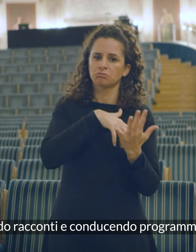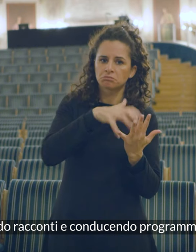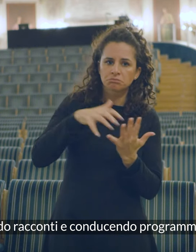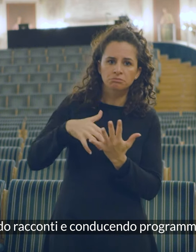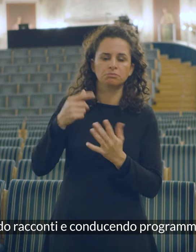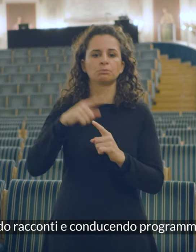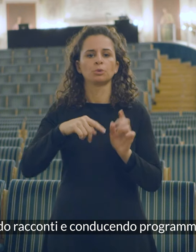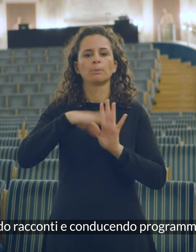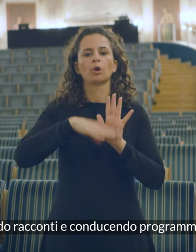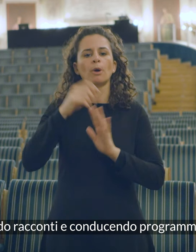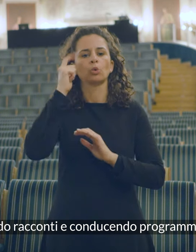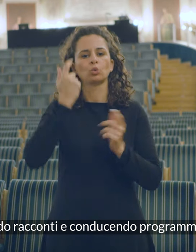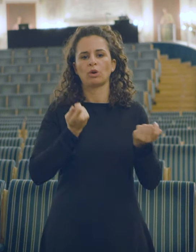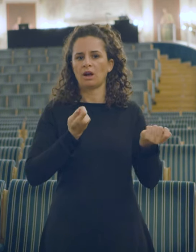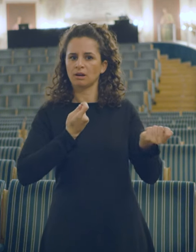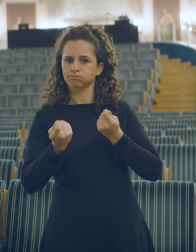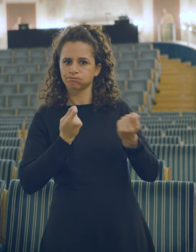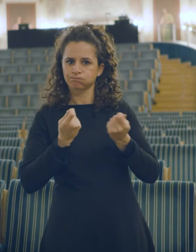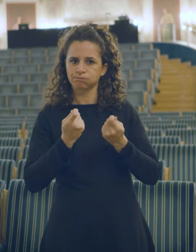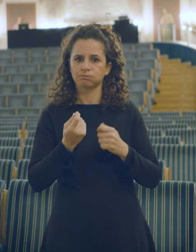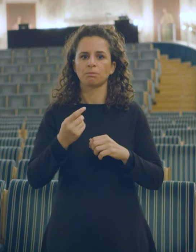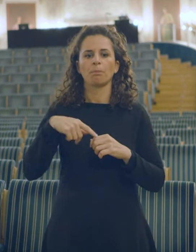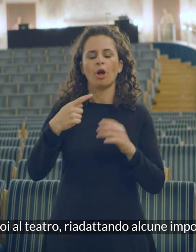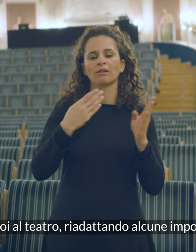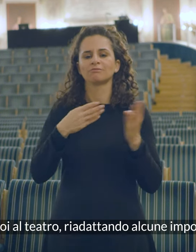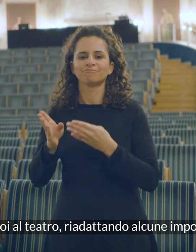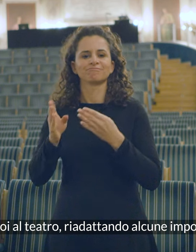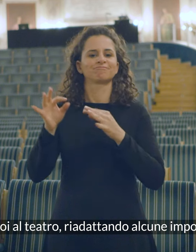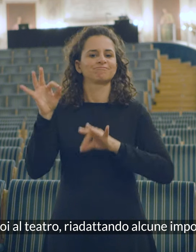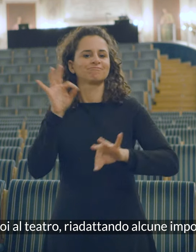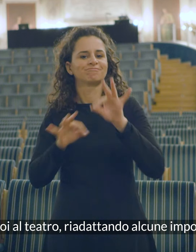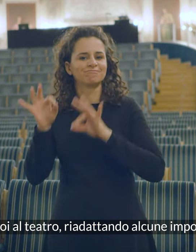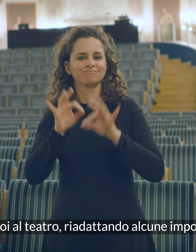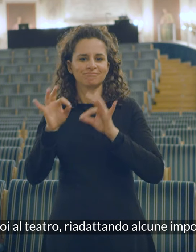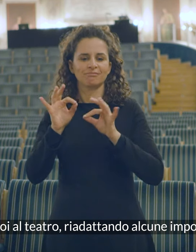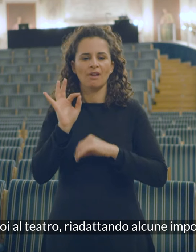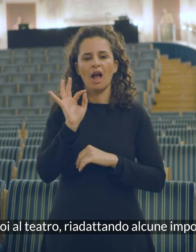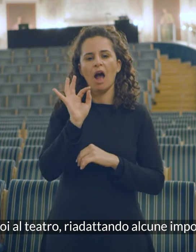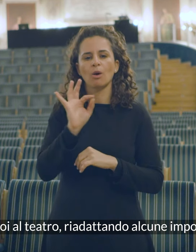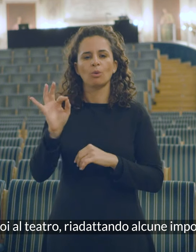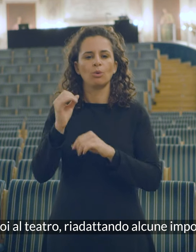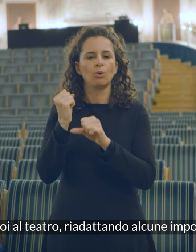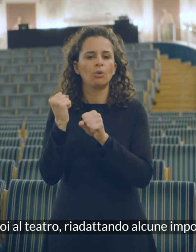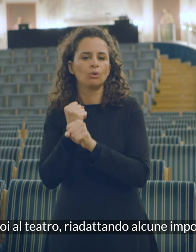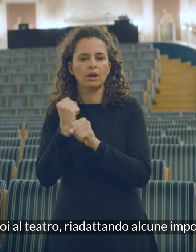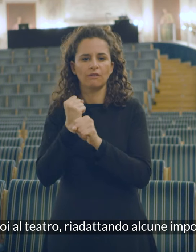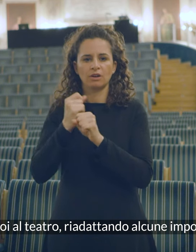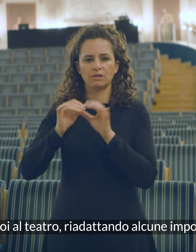e conducendo programmi culturali. Si dedica poi al teatro, riadattando alcune importanti opere,